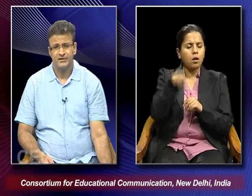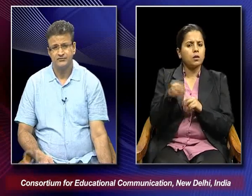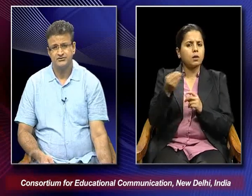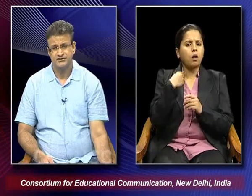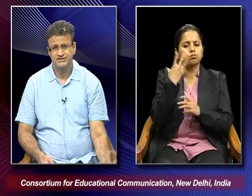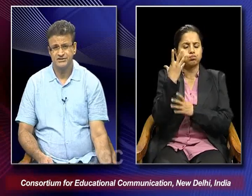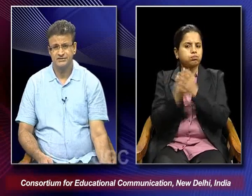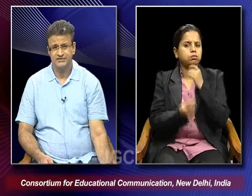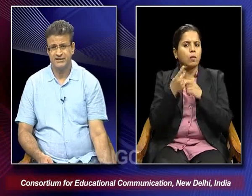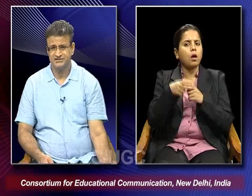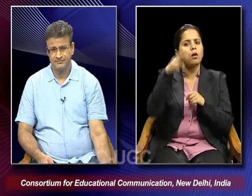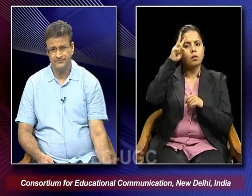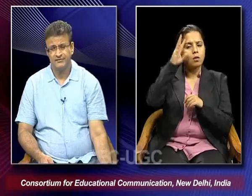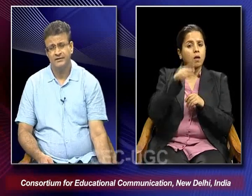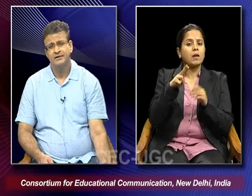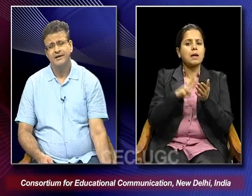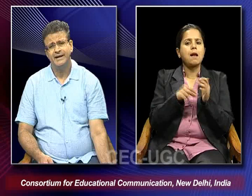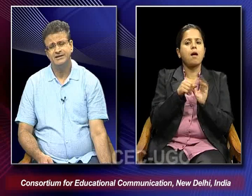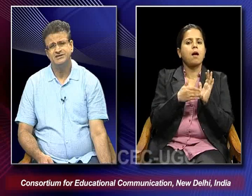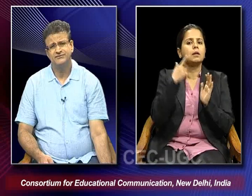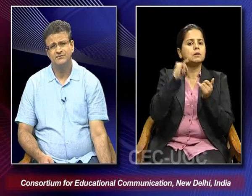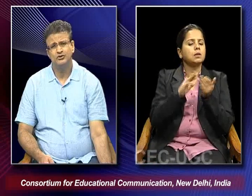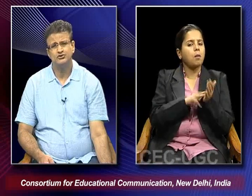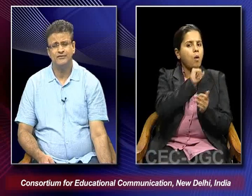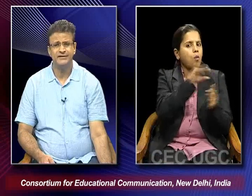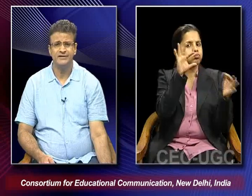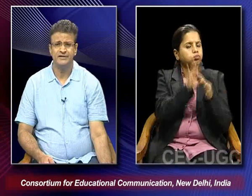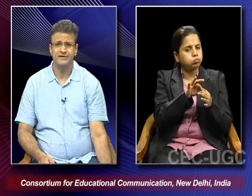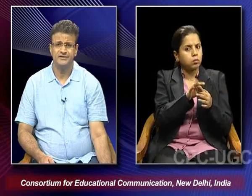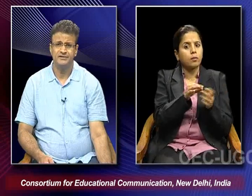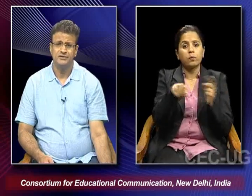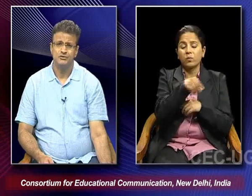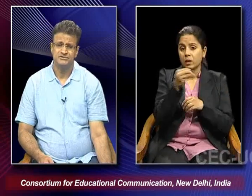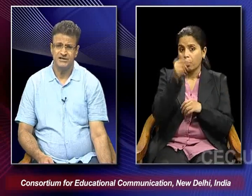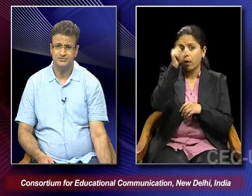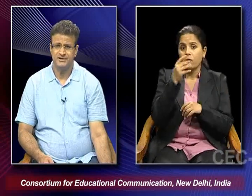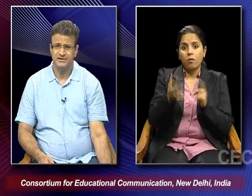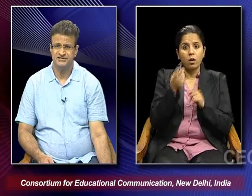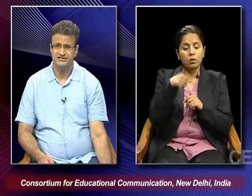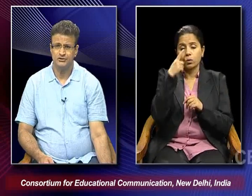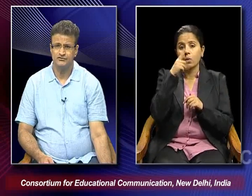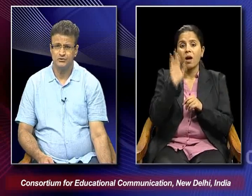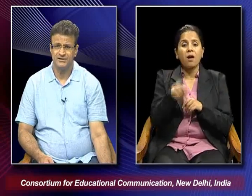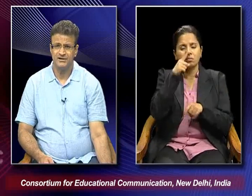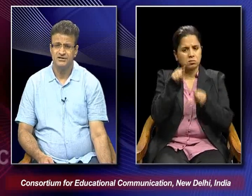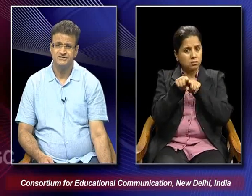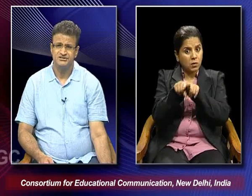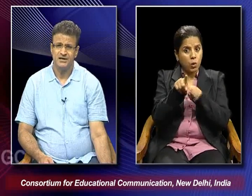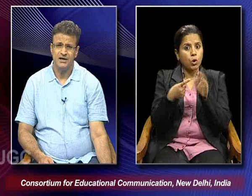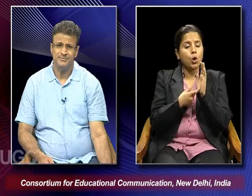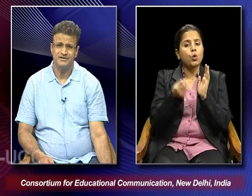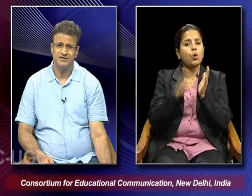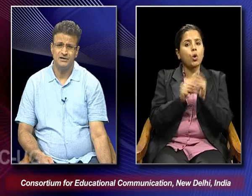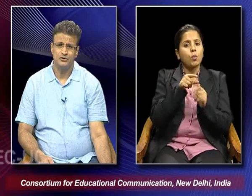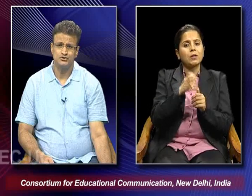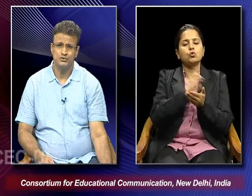which was concerned with Nazism. And in this film we also find that Ingrid who is a lesbian Nazi of the Roma, Chita,